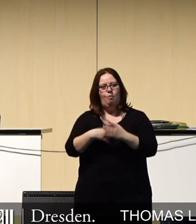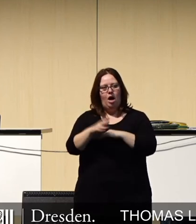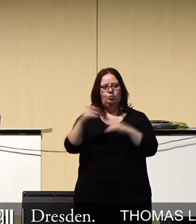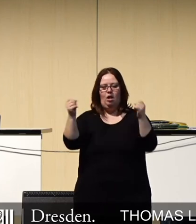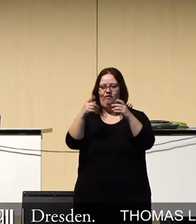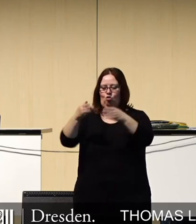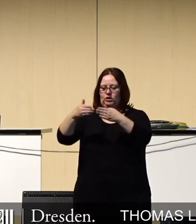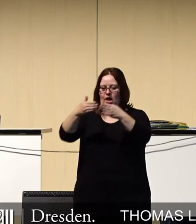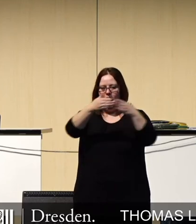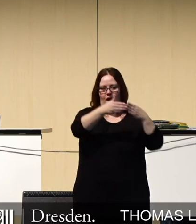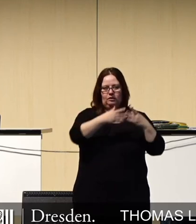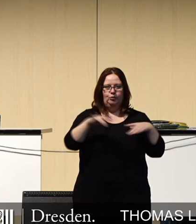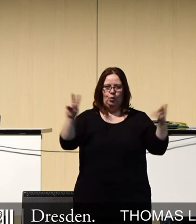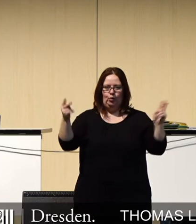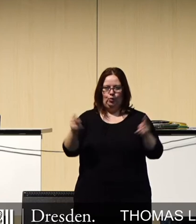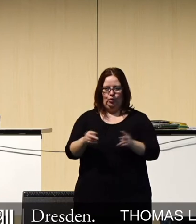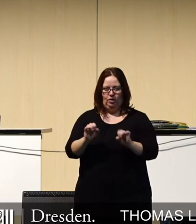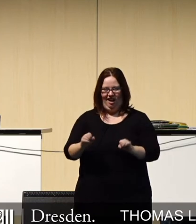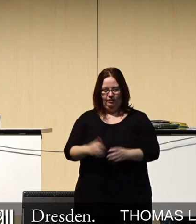insgesamt auf ein Minimum reduziert wird.